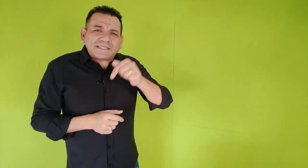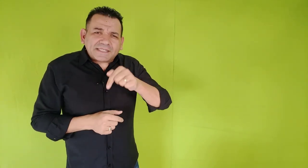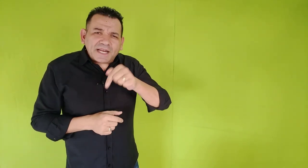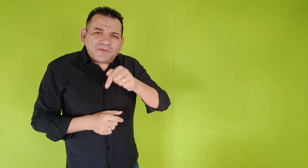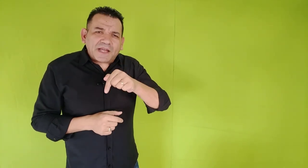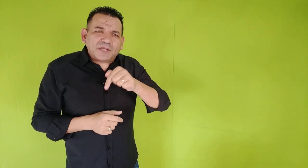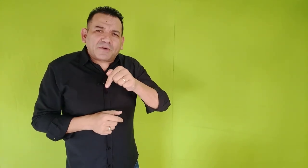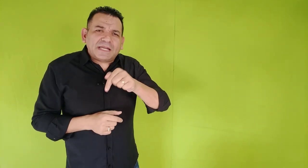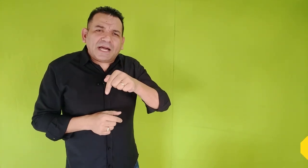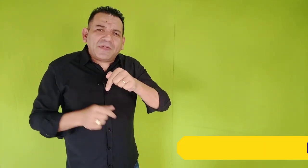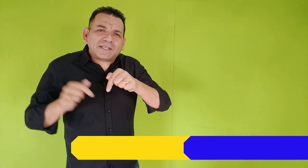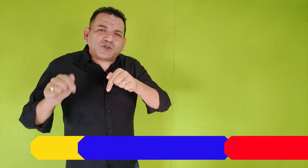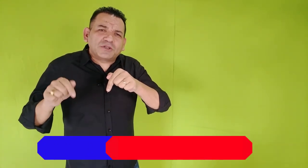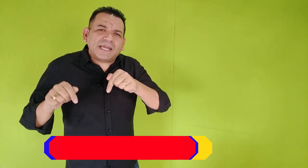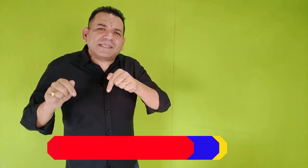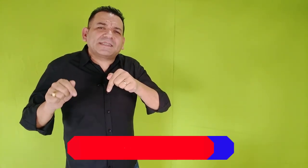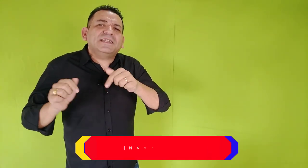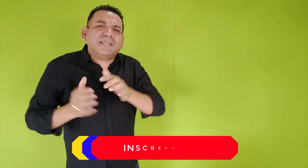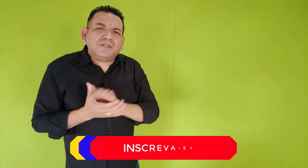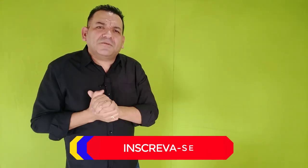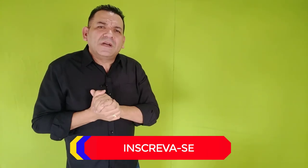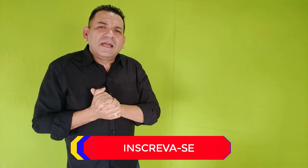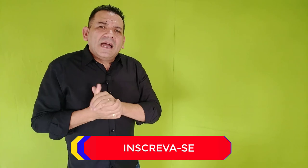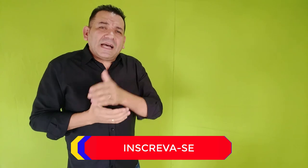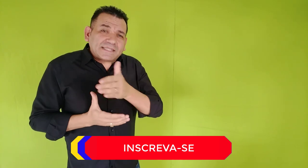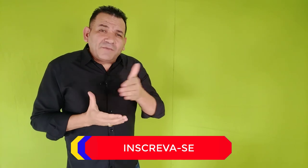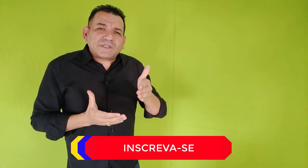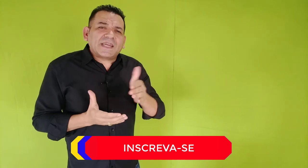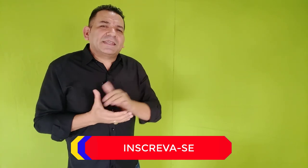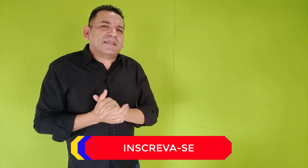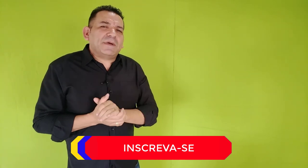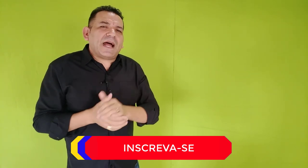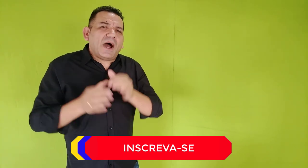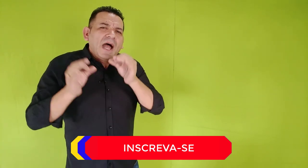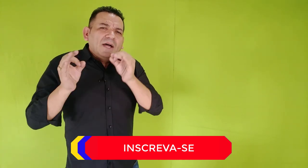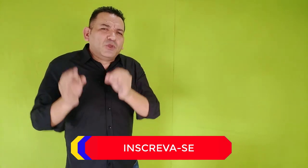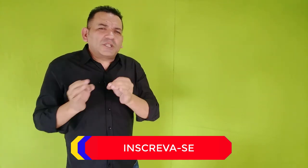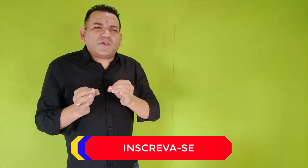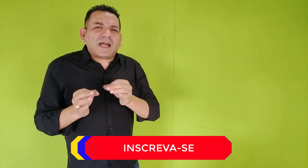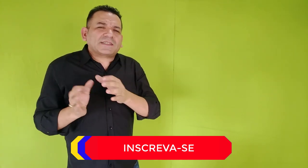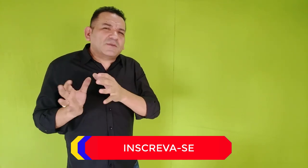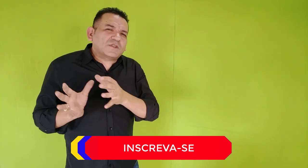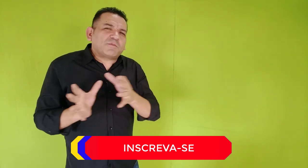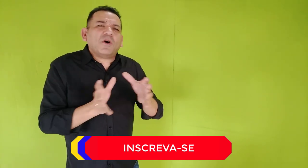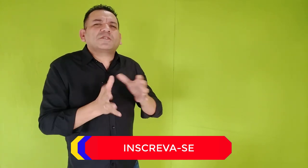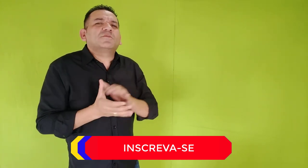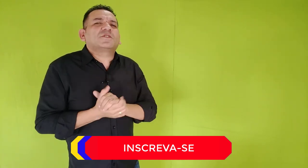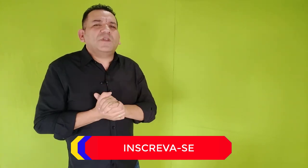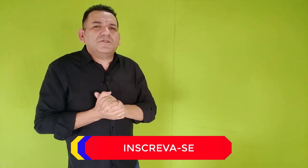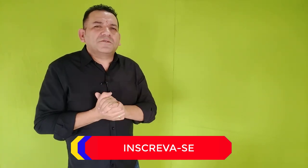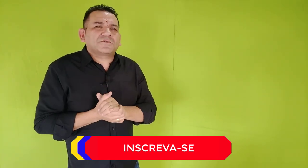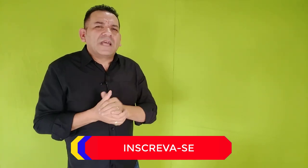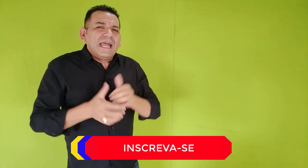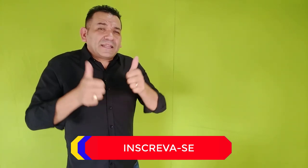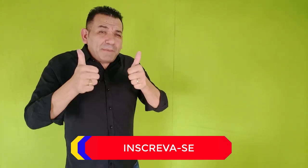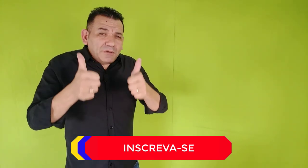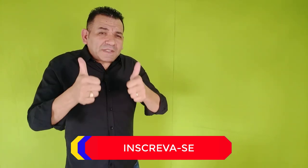se inscrever aqui no canal e acionar esse sininho. Assim você receberá notificação dos próximos vídeos. Também não se